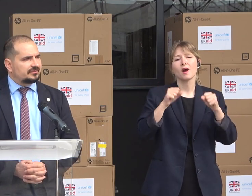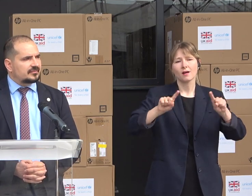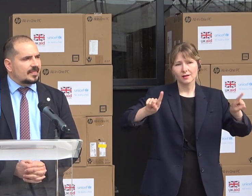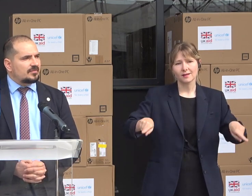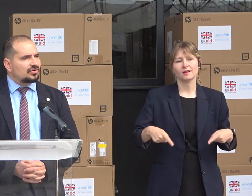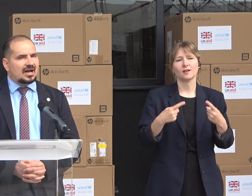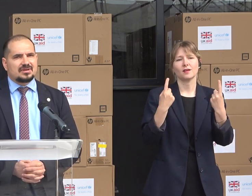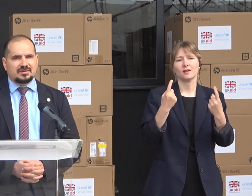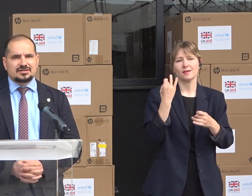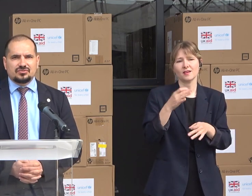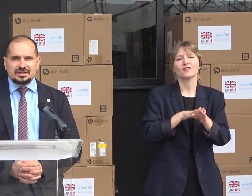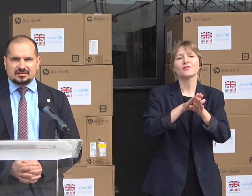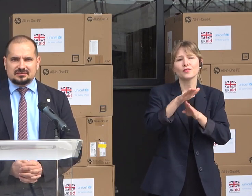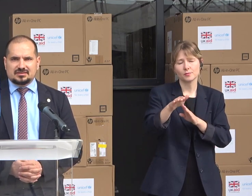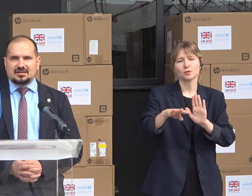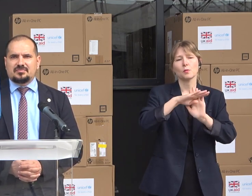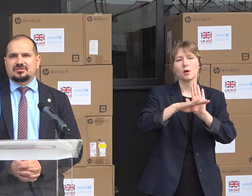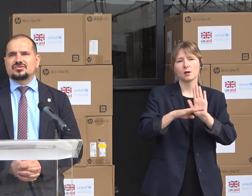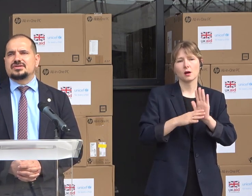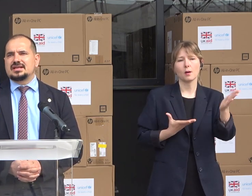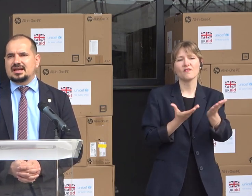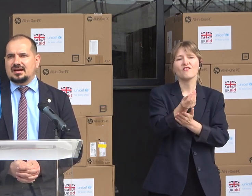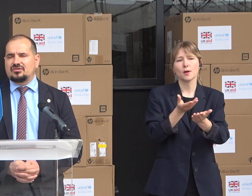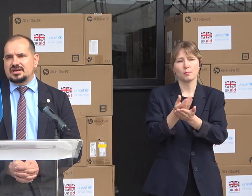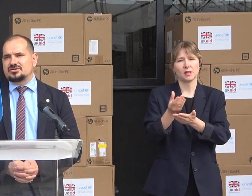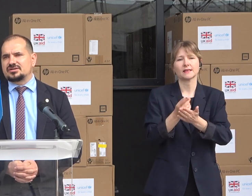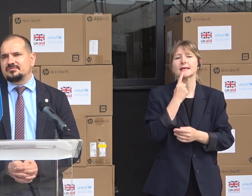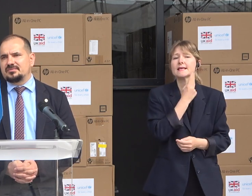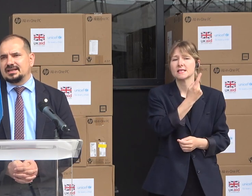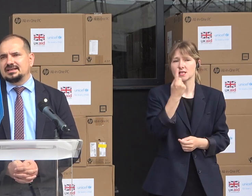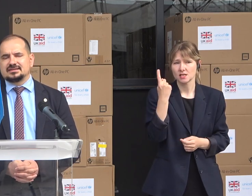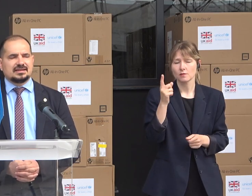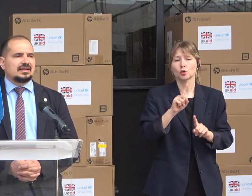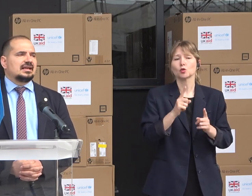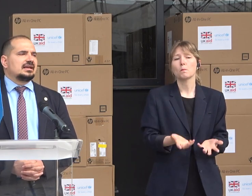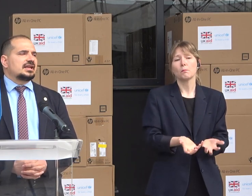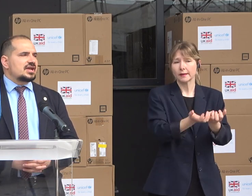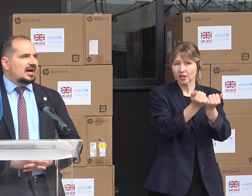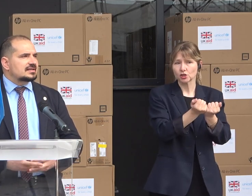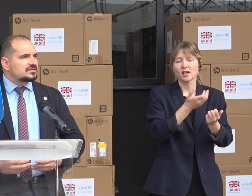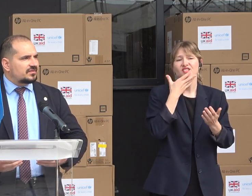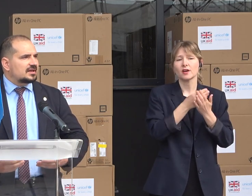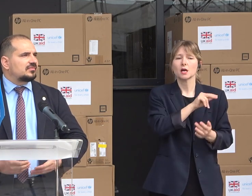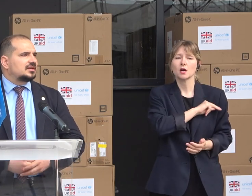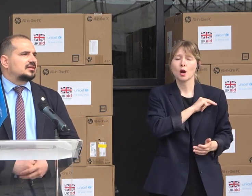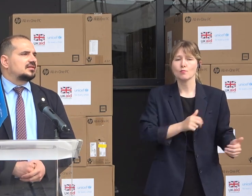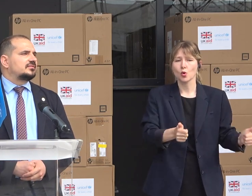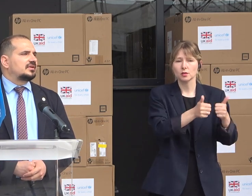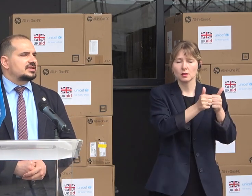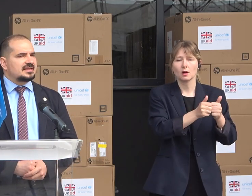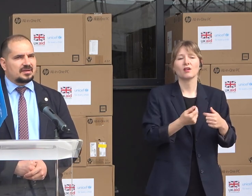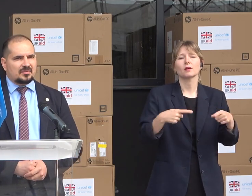program de plăți unice pentru susținerea colegii noștri din prima linie. De aceea, astăzi oferim